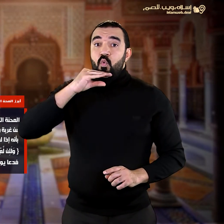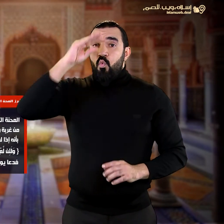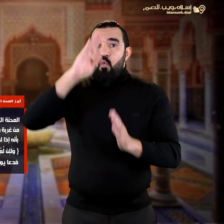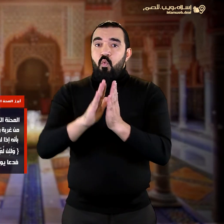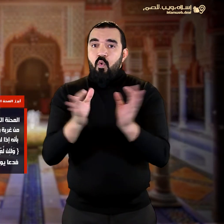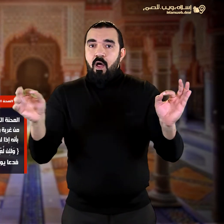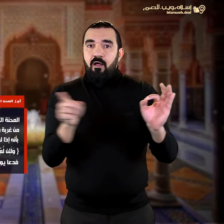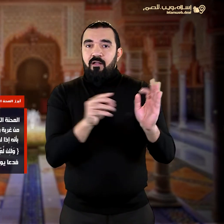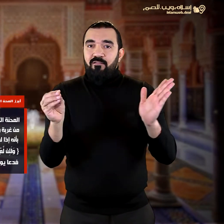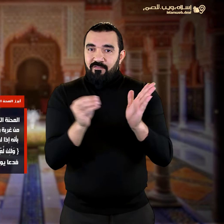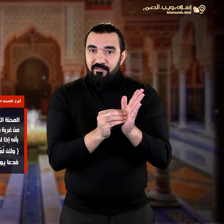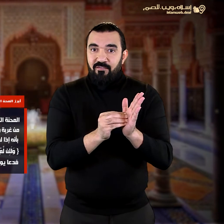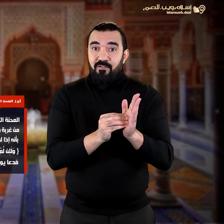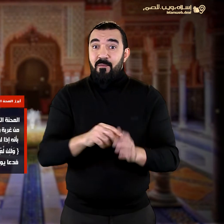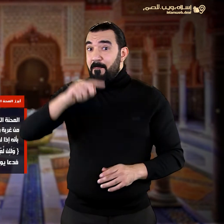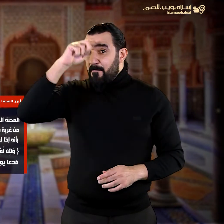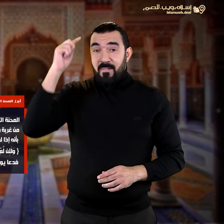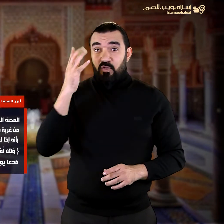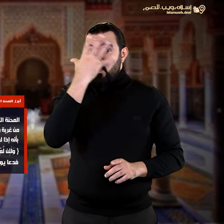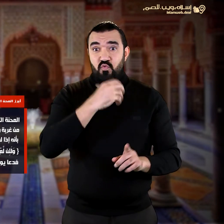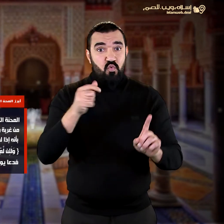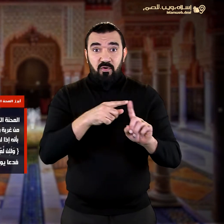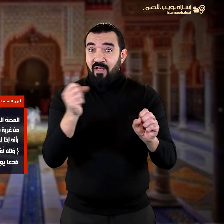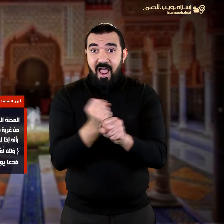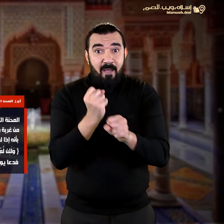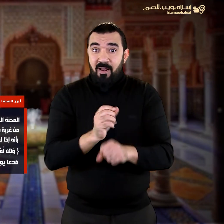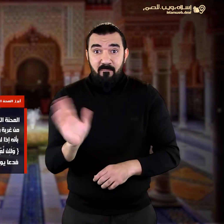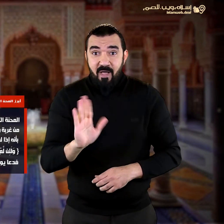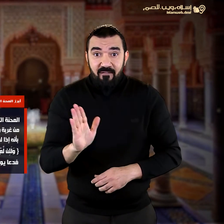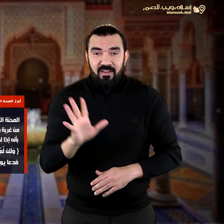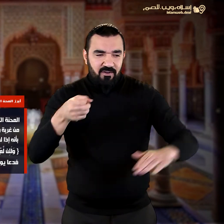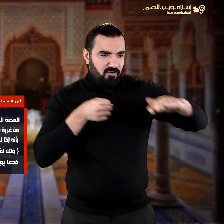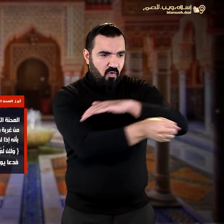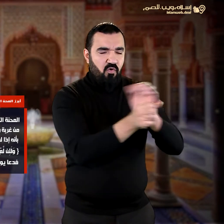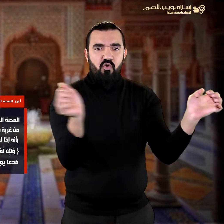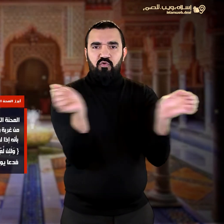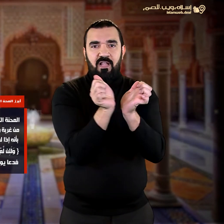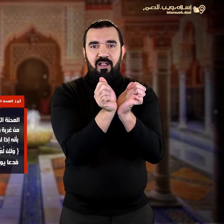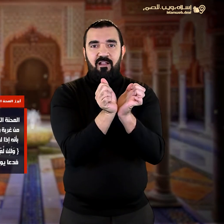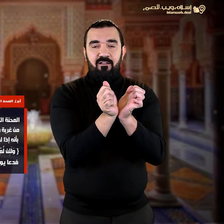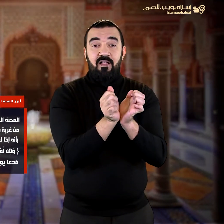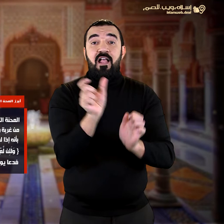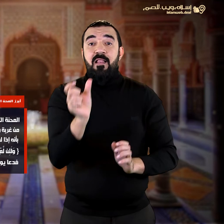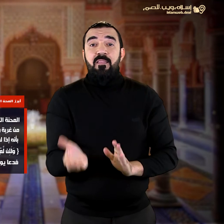ولئن لم يفعل ما آمره ليسجنا فدعى يوسف ربه